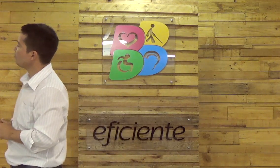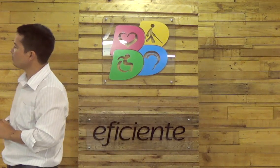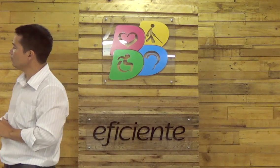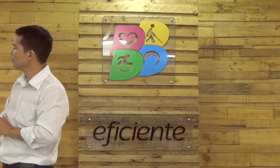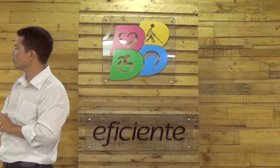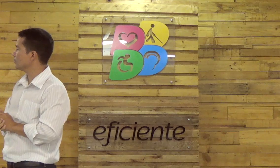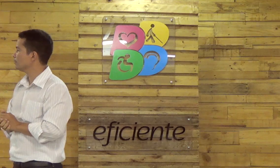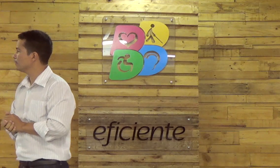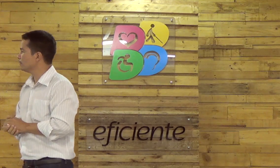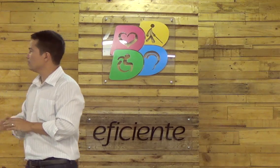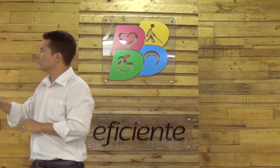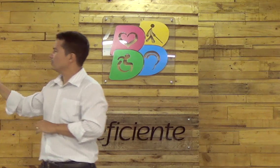a vida de Jesus.